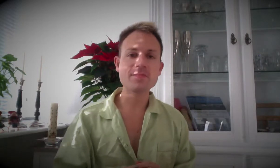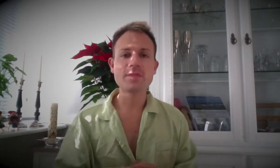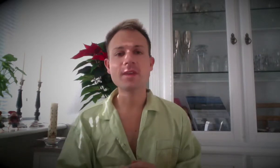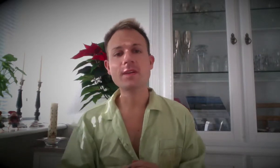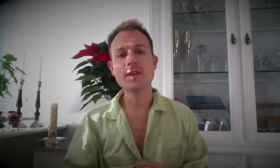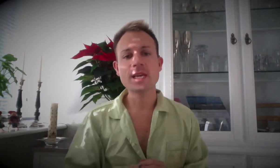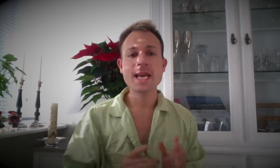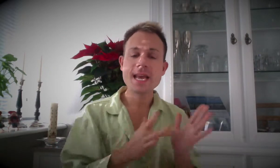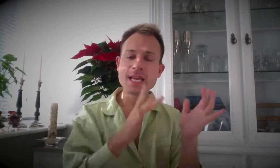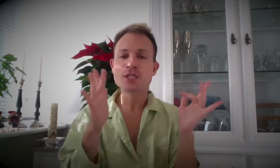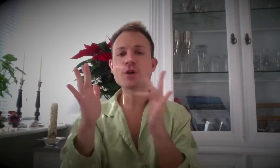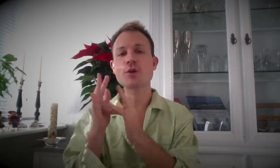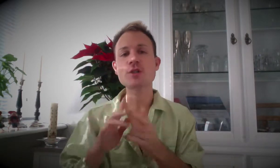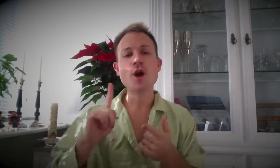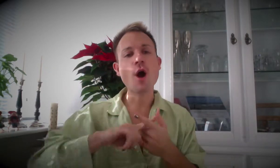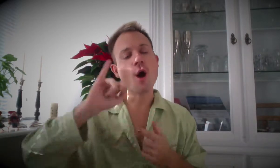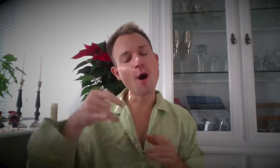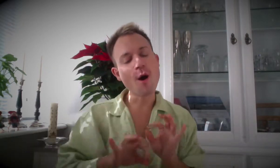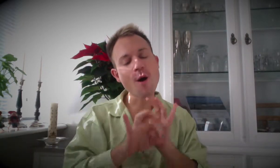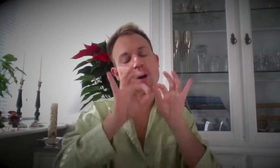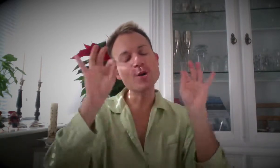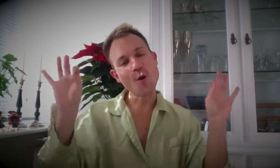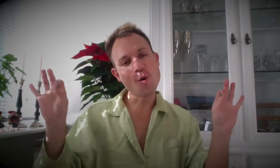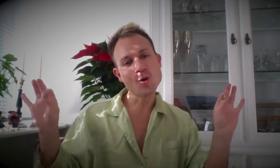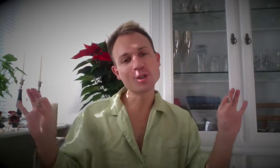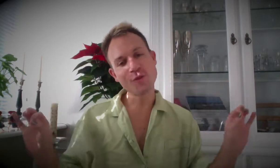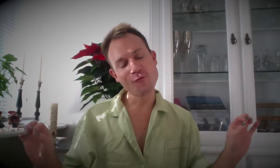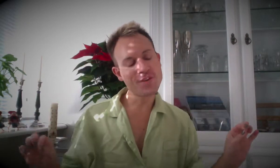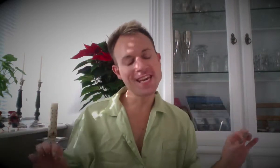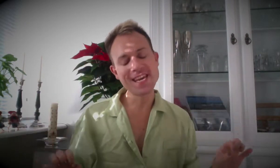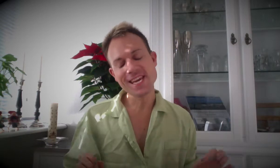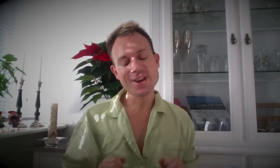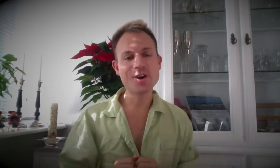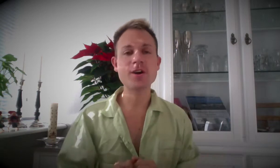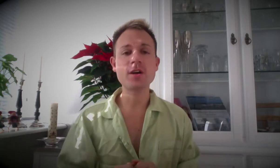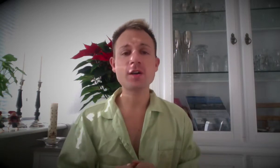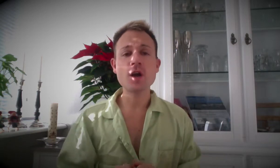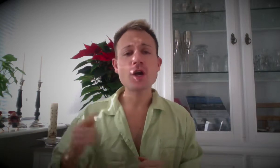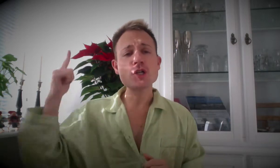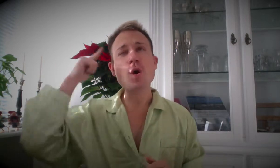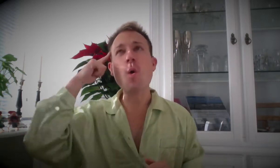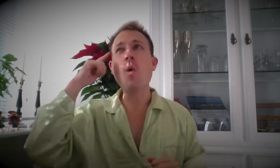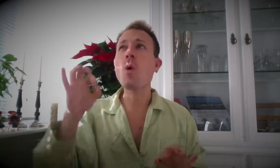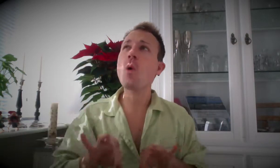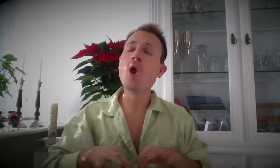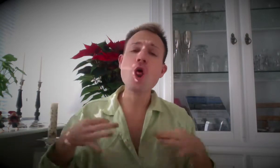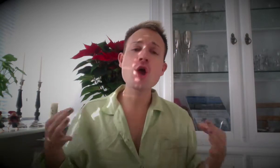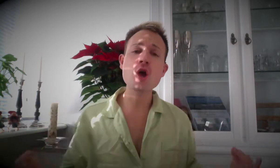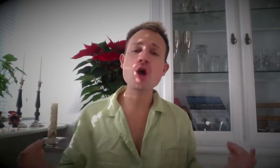Jesus for Josefine, til en på